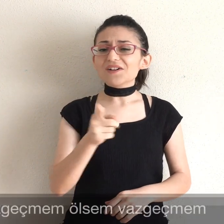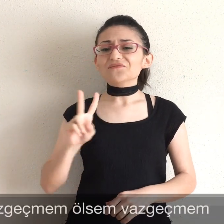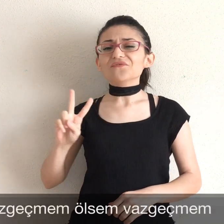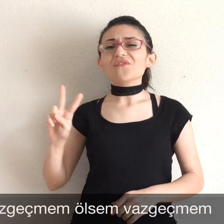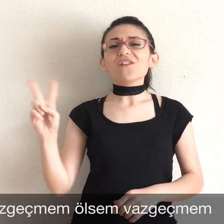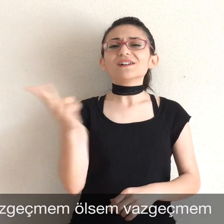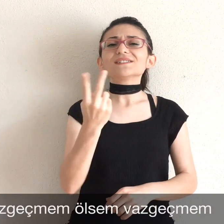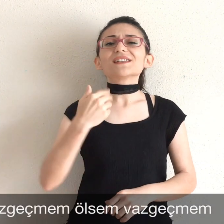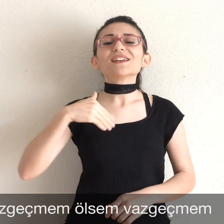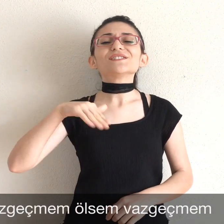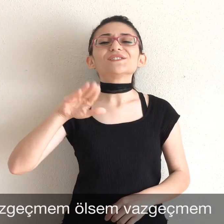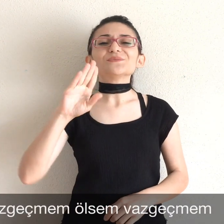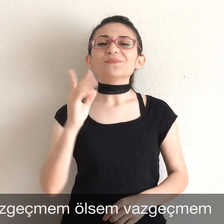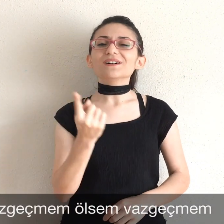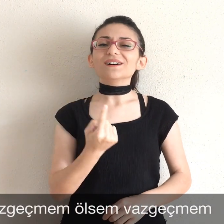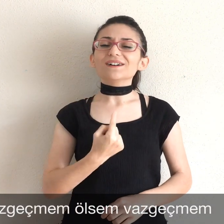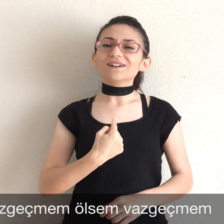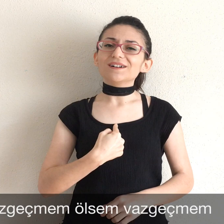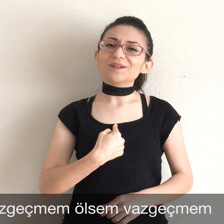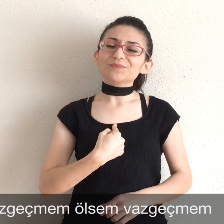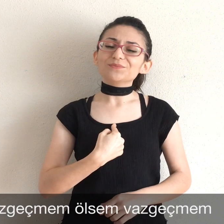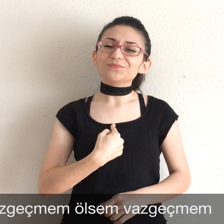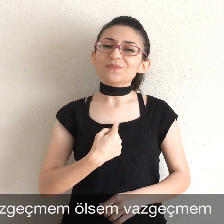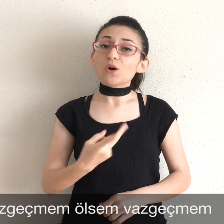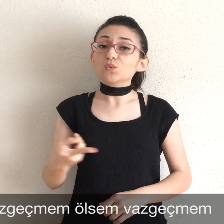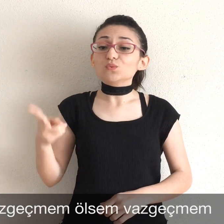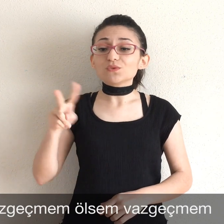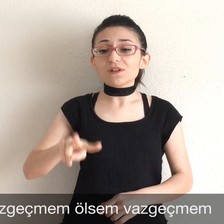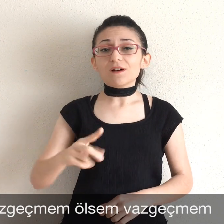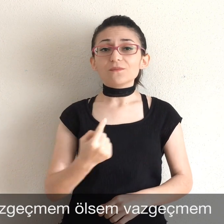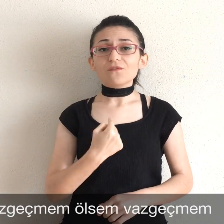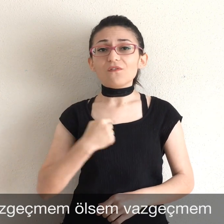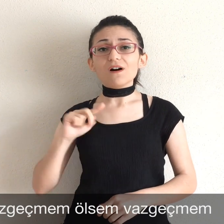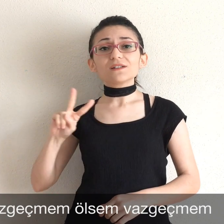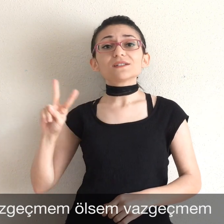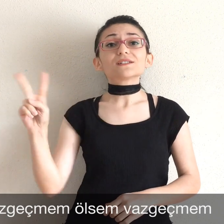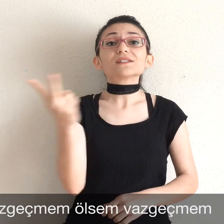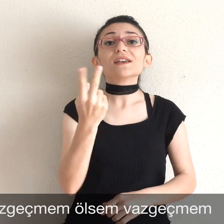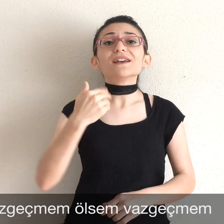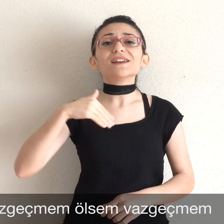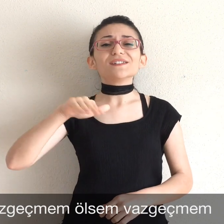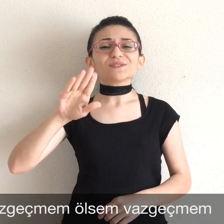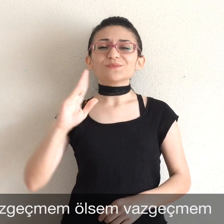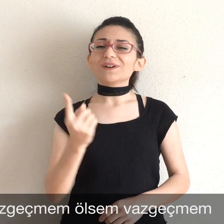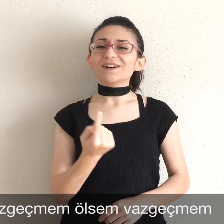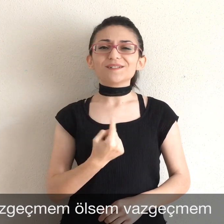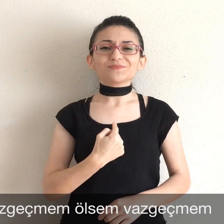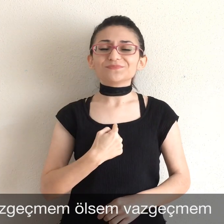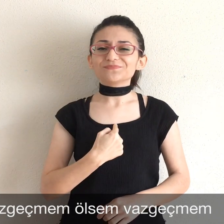vazgeçmem, umursam vazgeçmem Altyazı